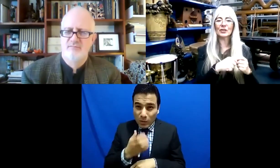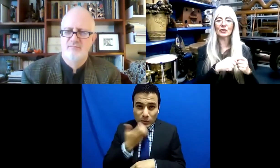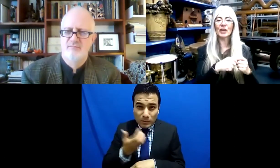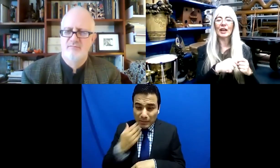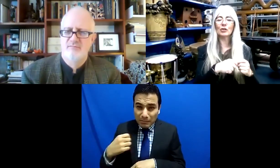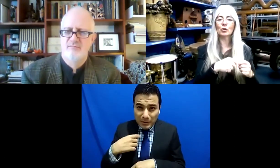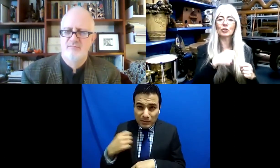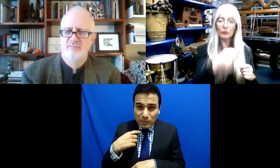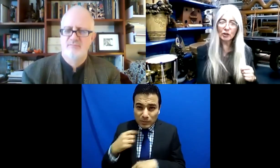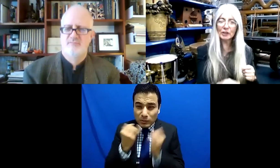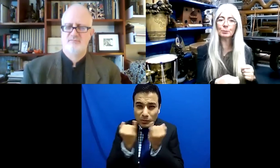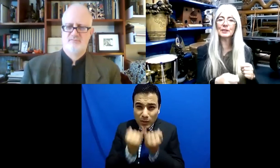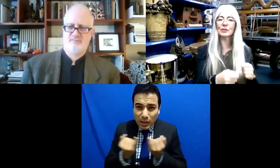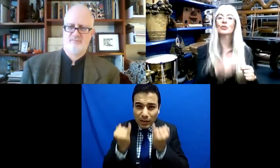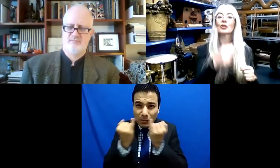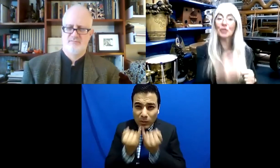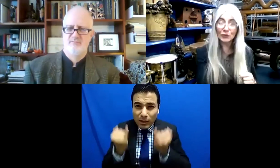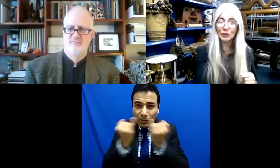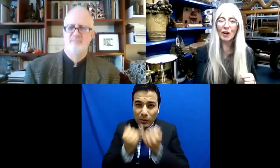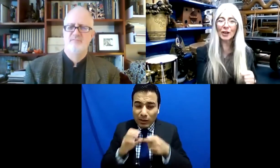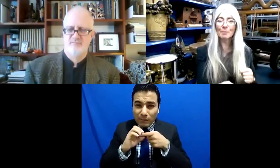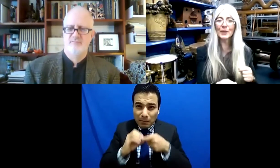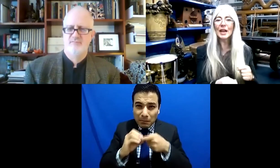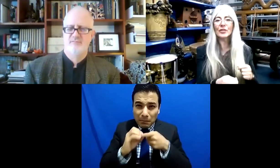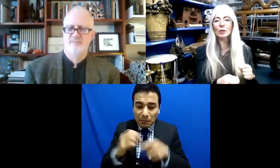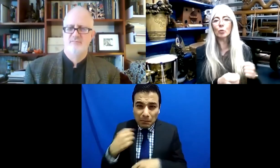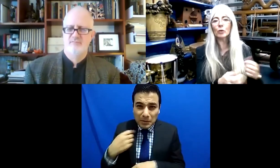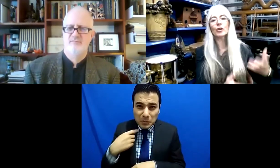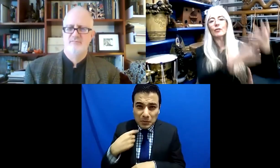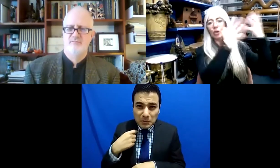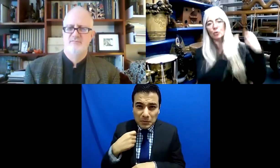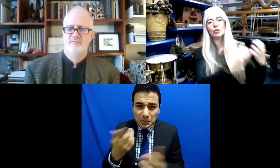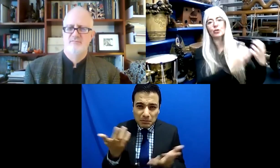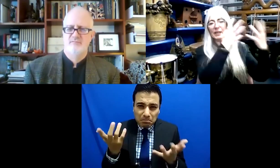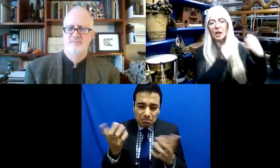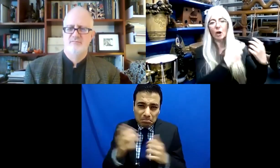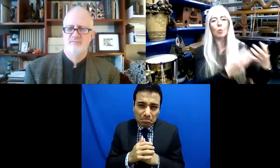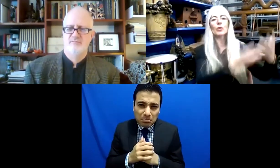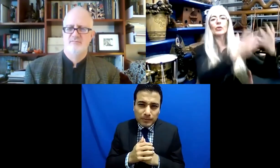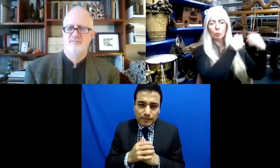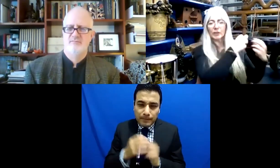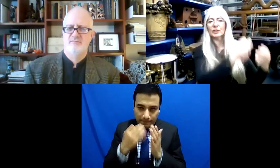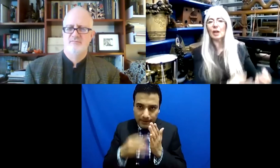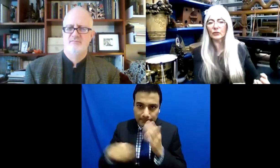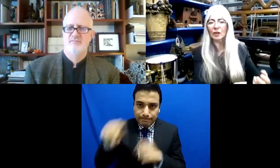y en lugar de preguntarnos ¿cómo puedo hacer las cosas distinto ahora?